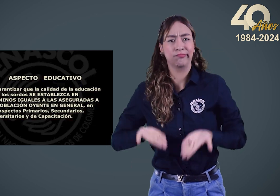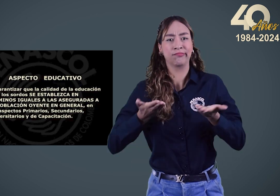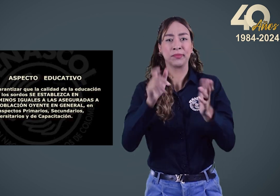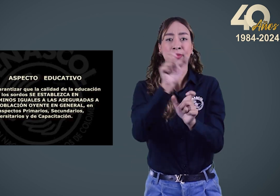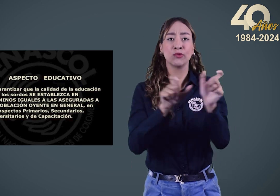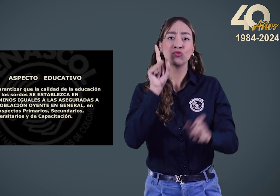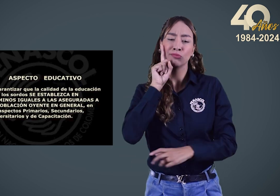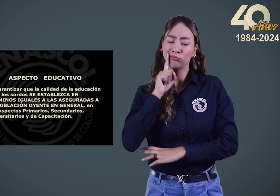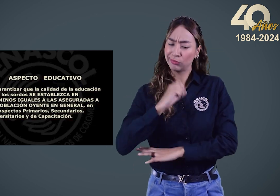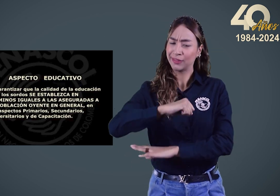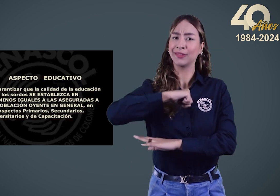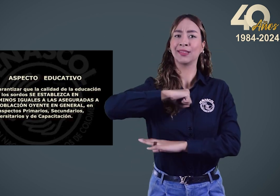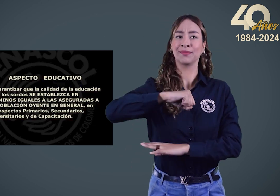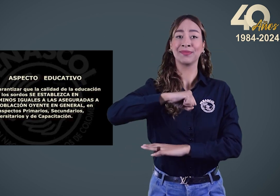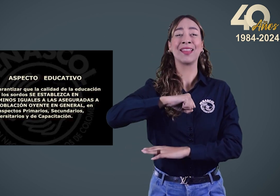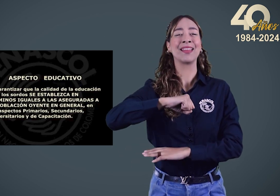continuas para garantizar derechos.